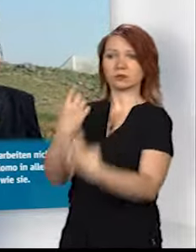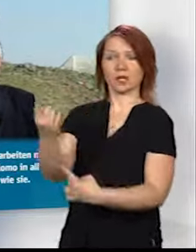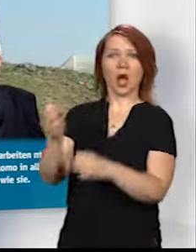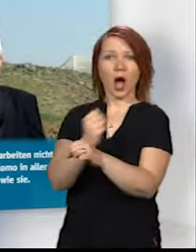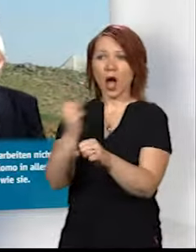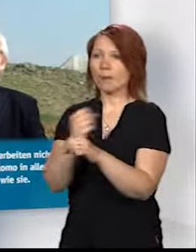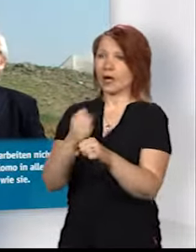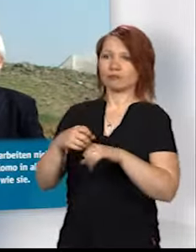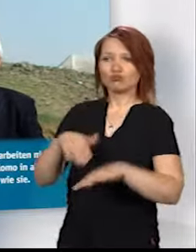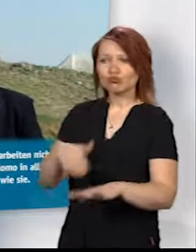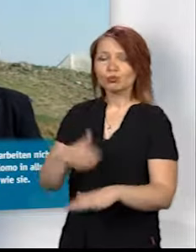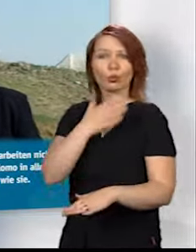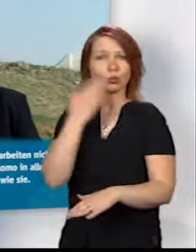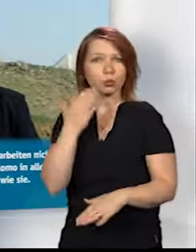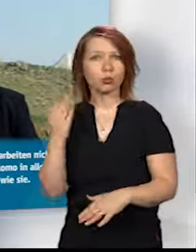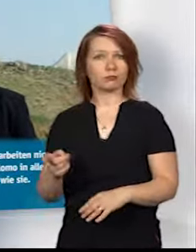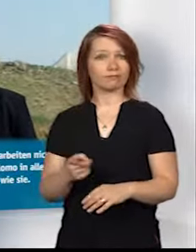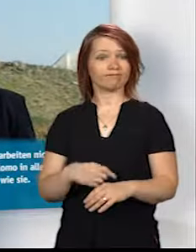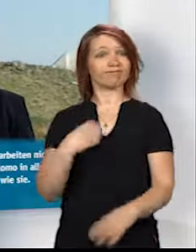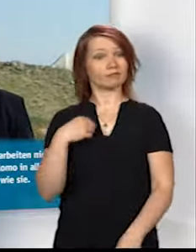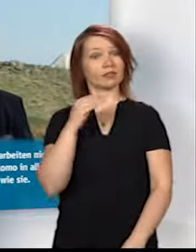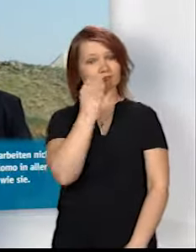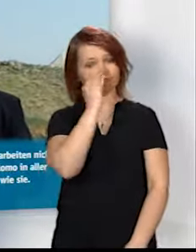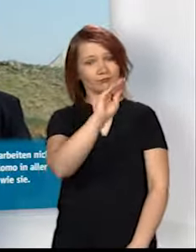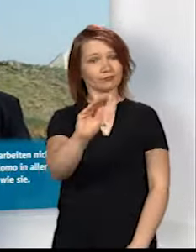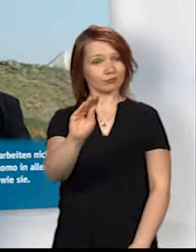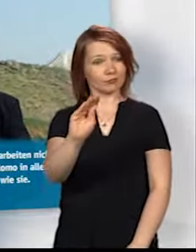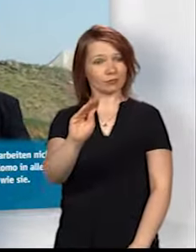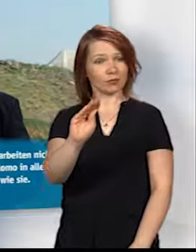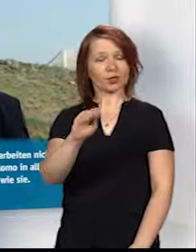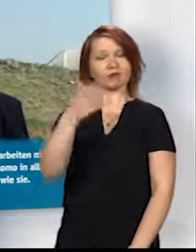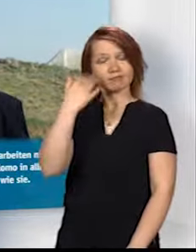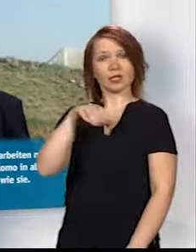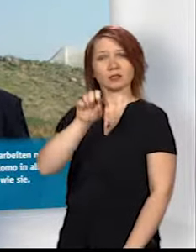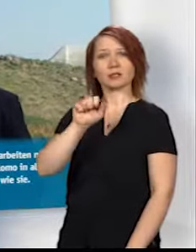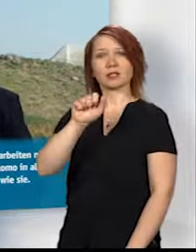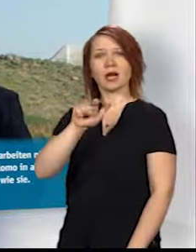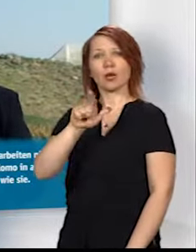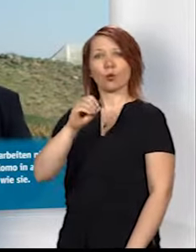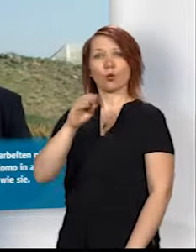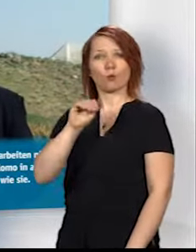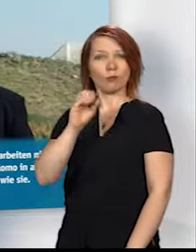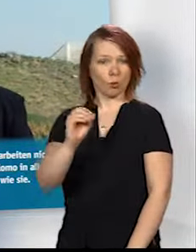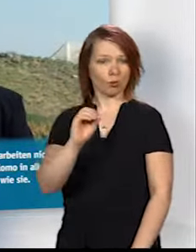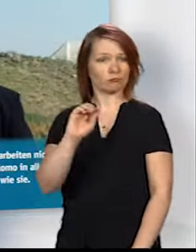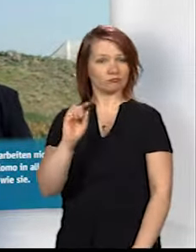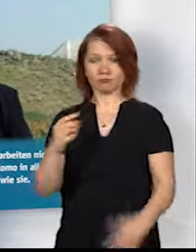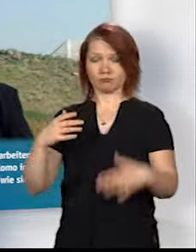nicht, auch spinnen sie nicht. Ich sage euch, dass auch Salomo in aller seiner Herrlichkeit nicht